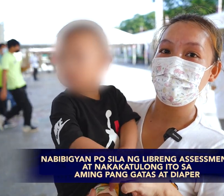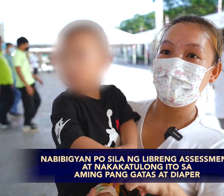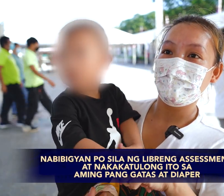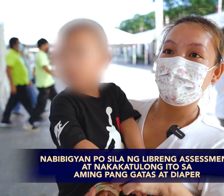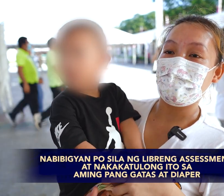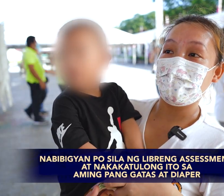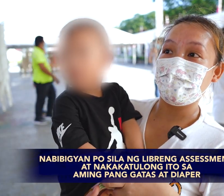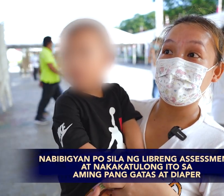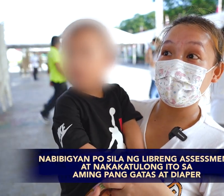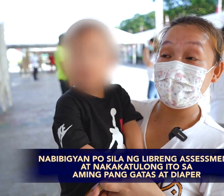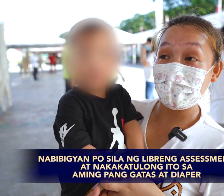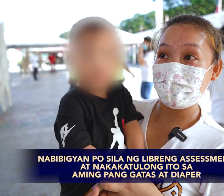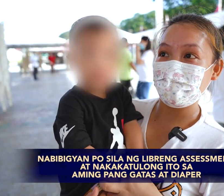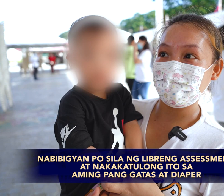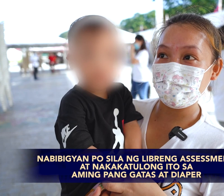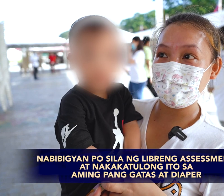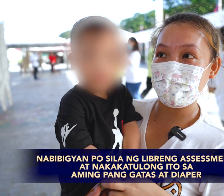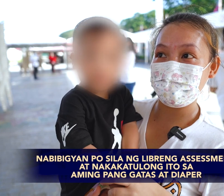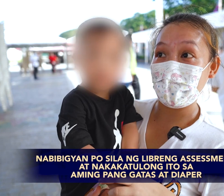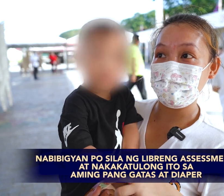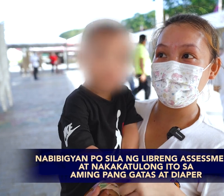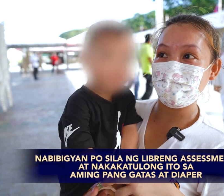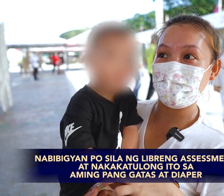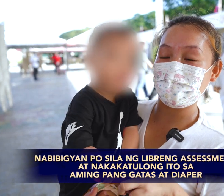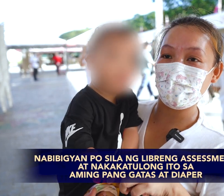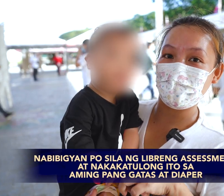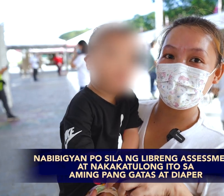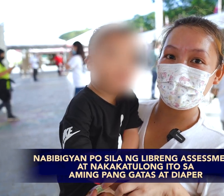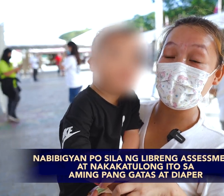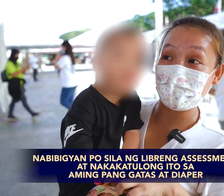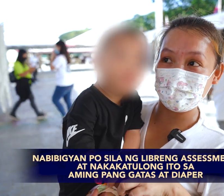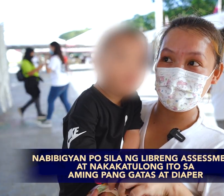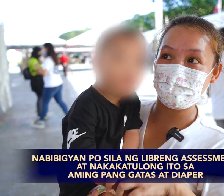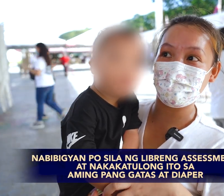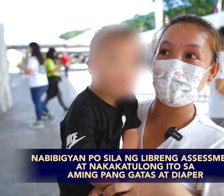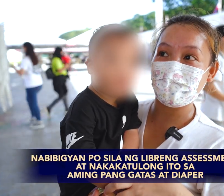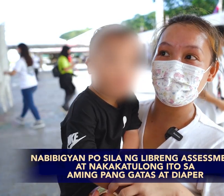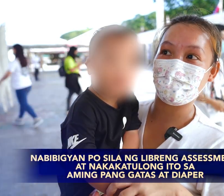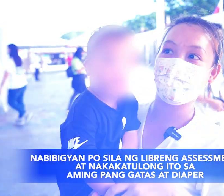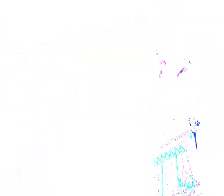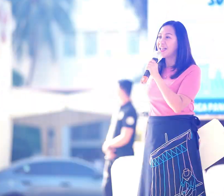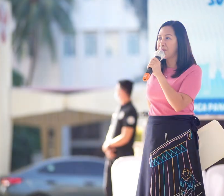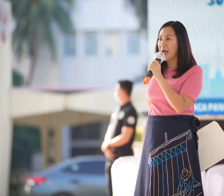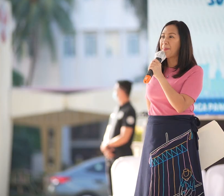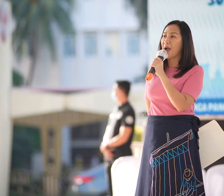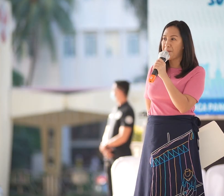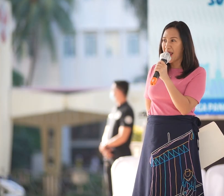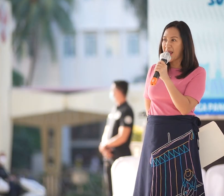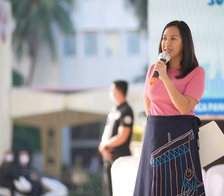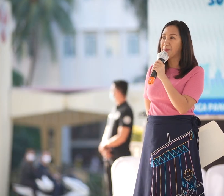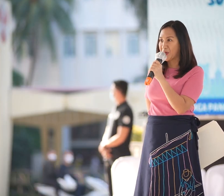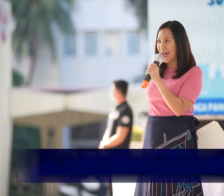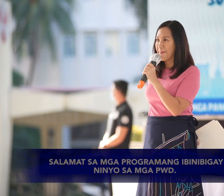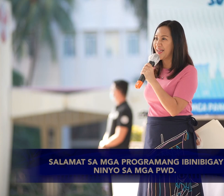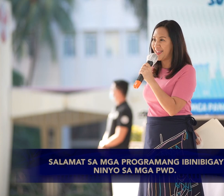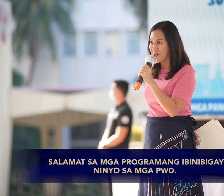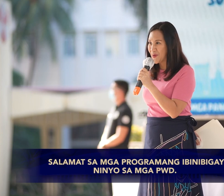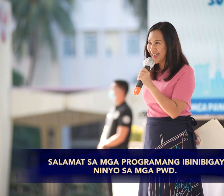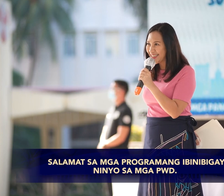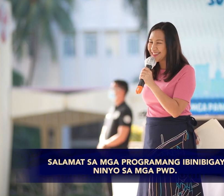pang hearing aid. Sobrang mahal po nun at assessment po ng anak ko. Kay Ma'am Joy po, maraming maraming salamat